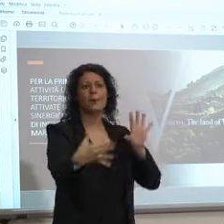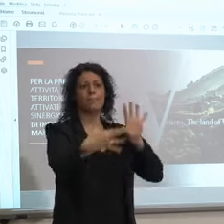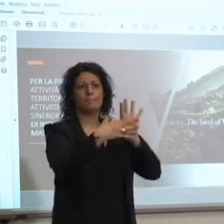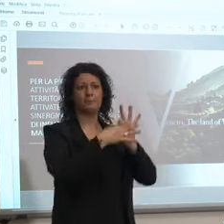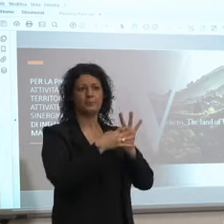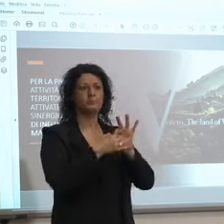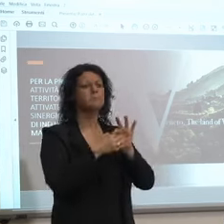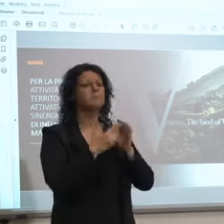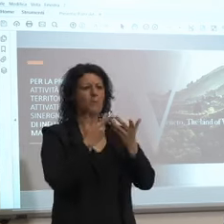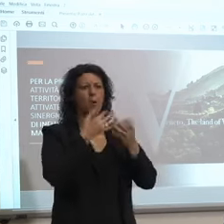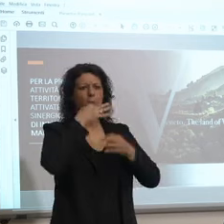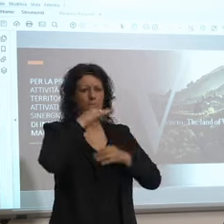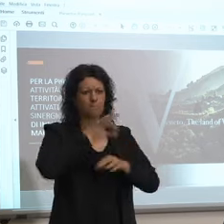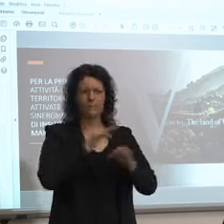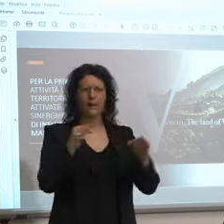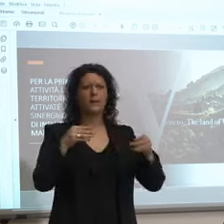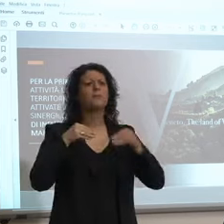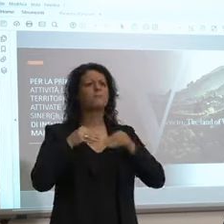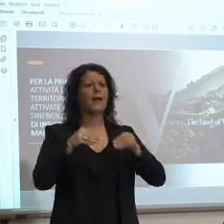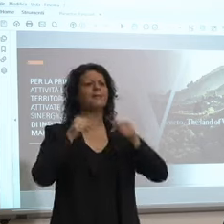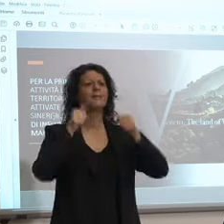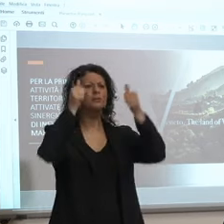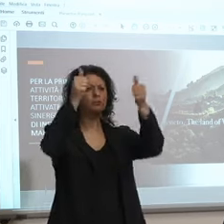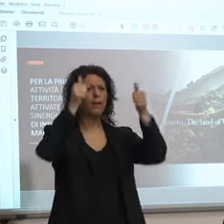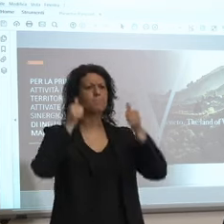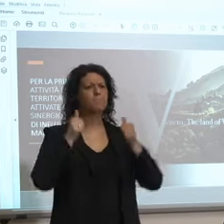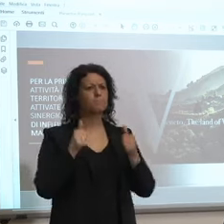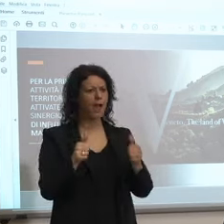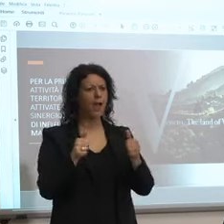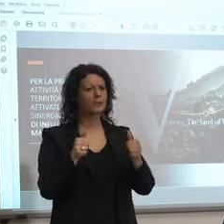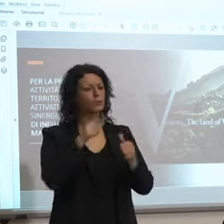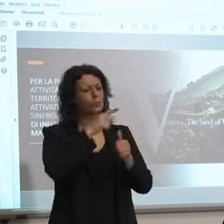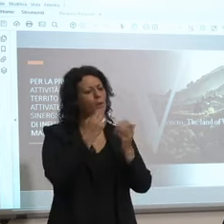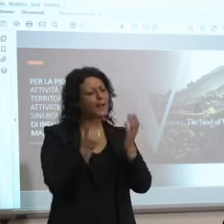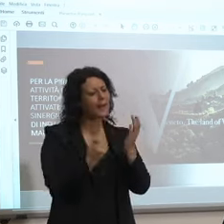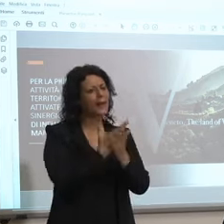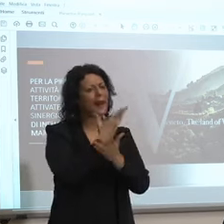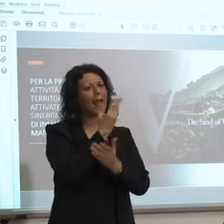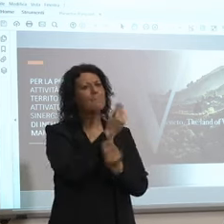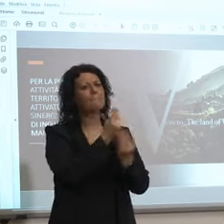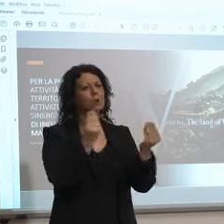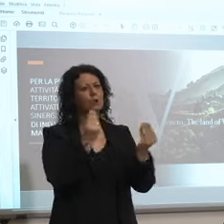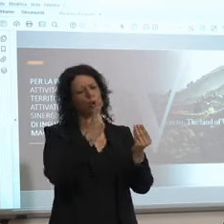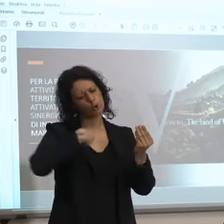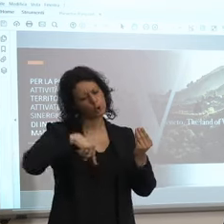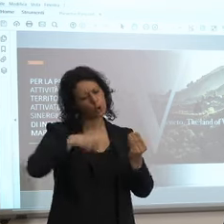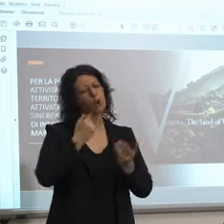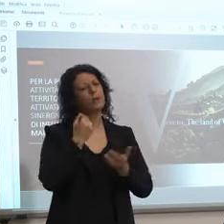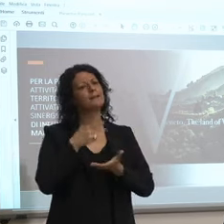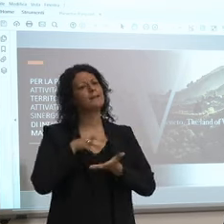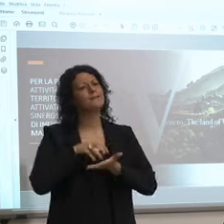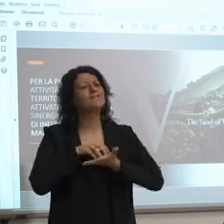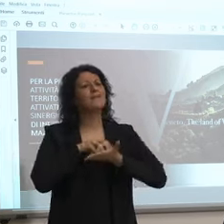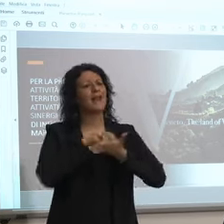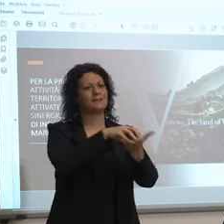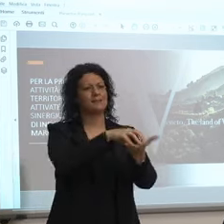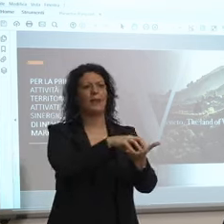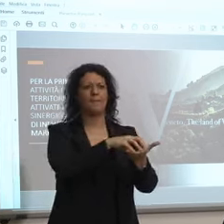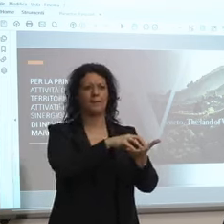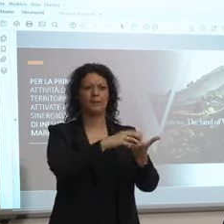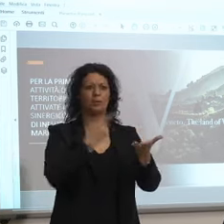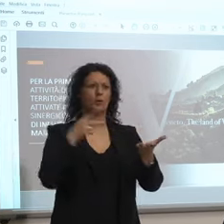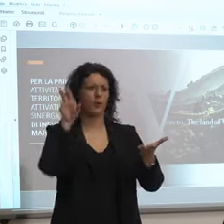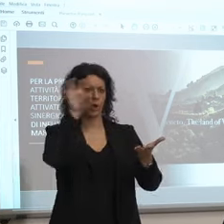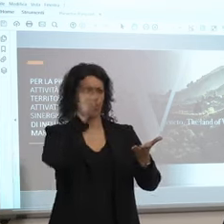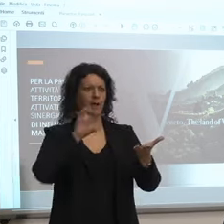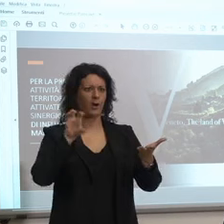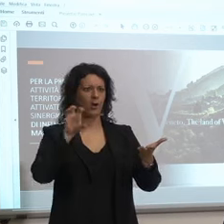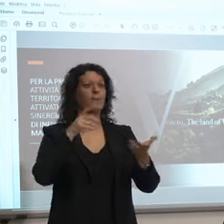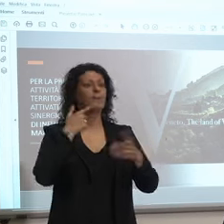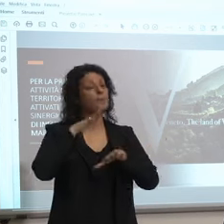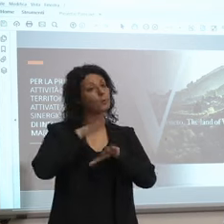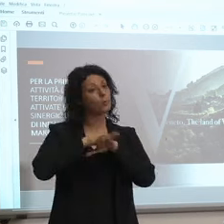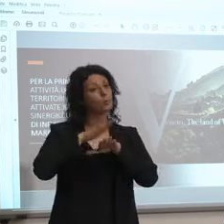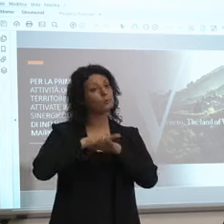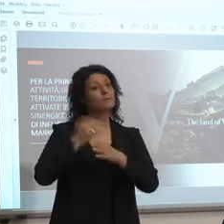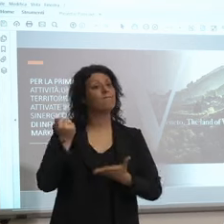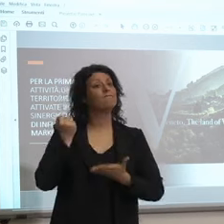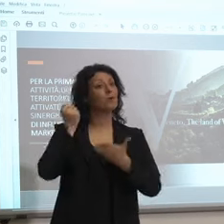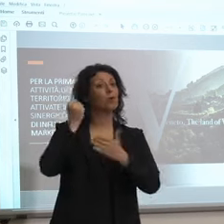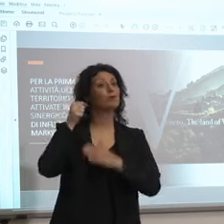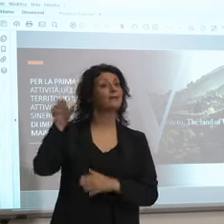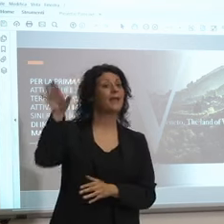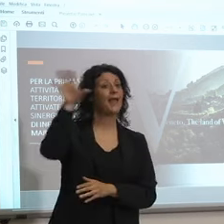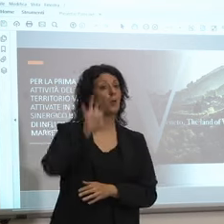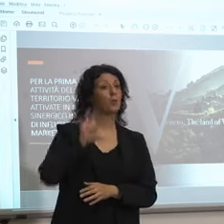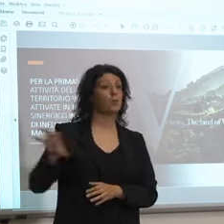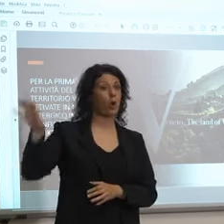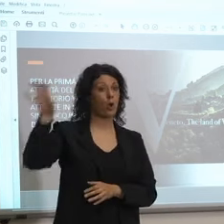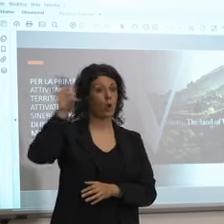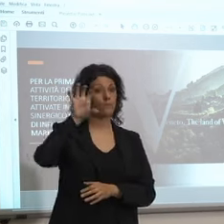bando crei un prodotto te lo finanziamo posso arrivare a finanziare anche al 70 all'80% con fondi europei quindi io non ho